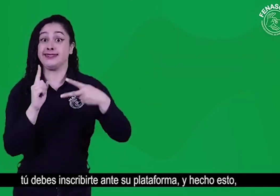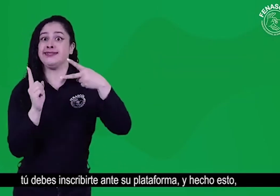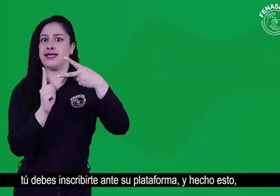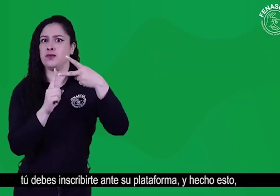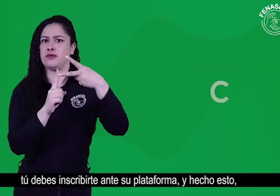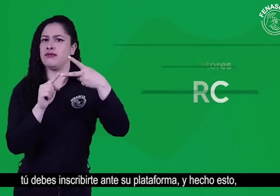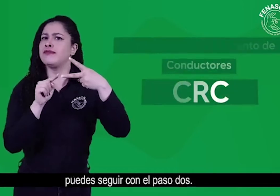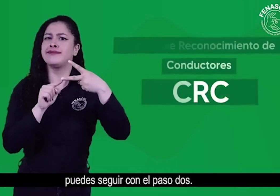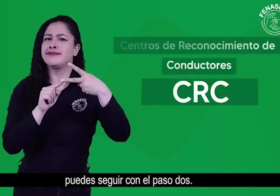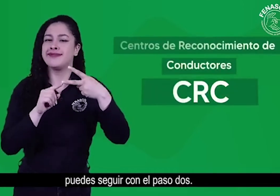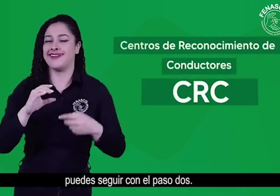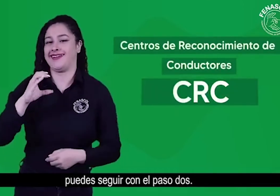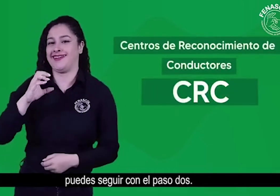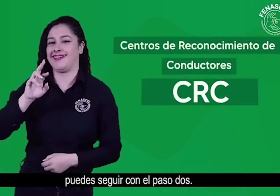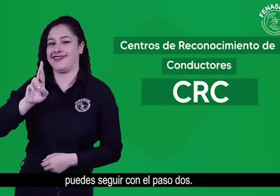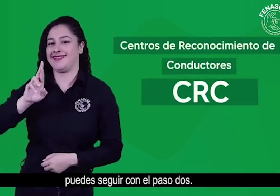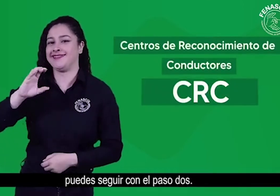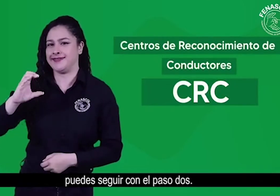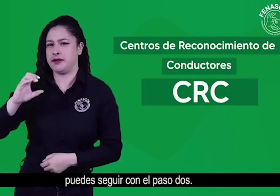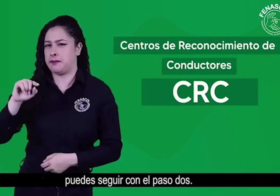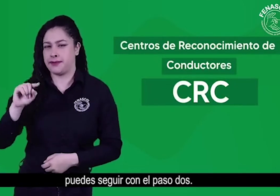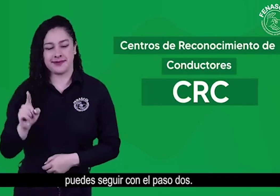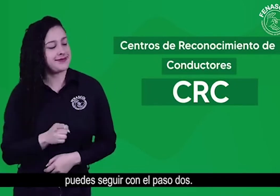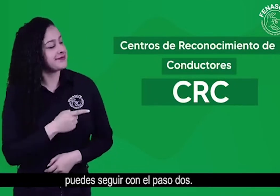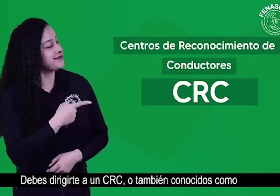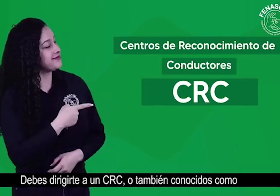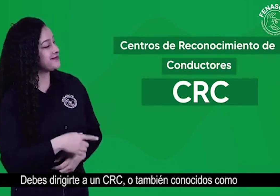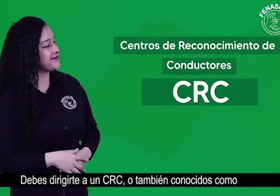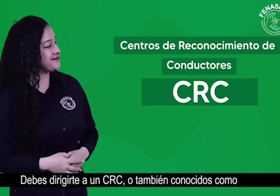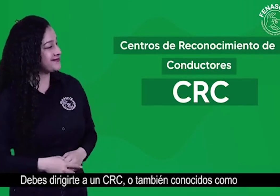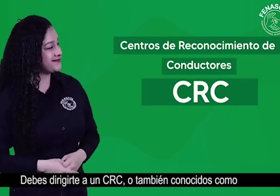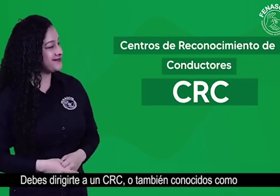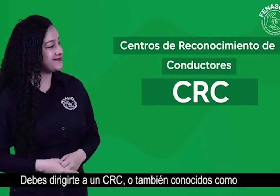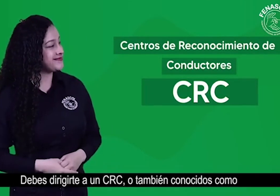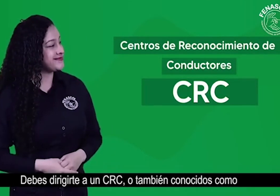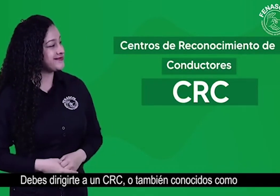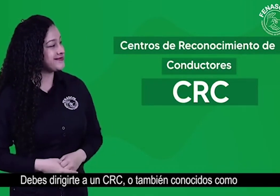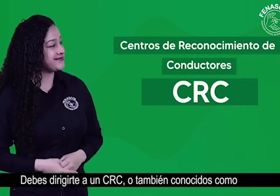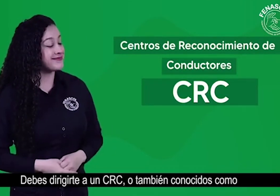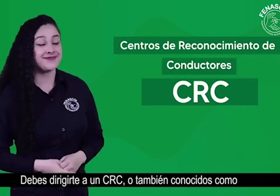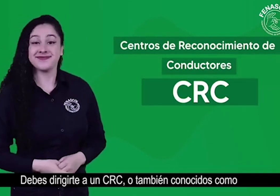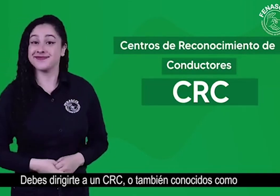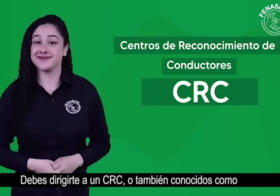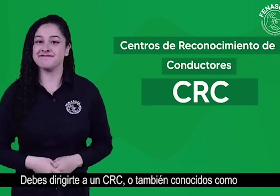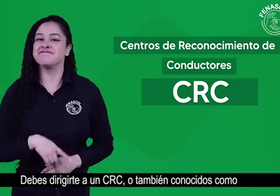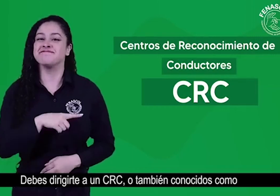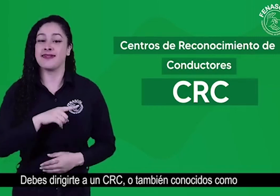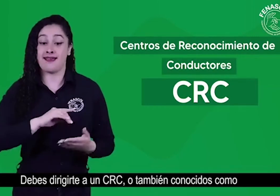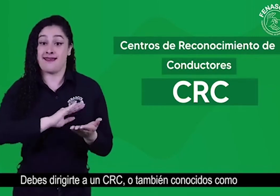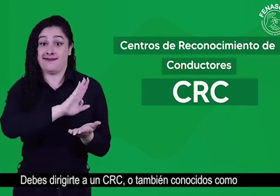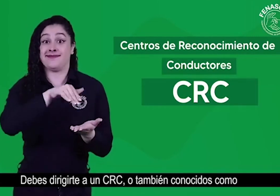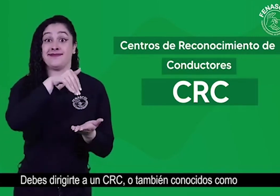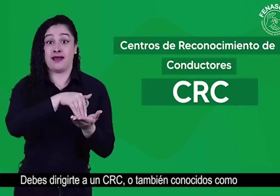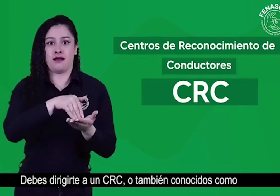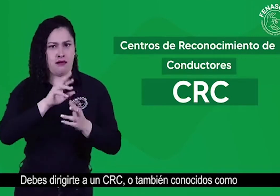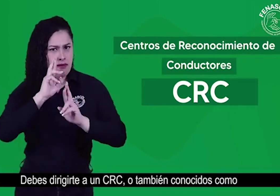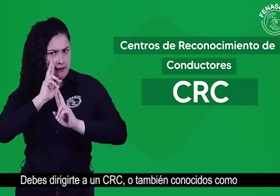esto puedes seguir con el paso 2 debes dirigirte a un CRC o también conocidos